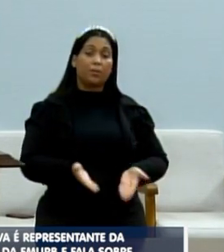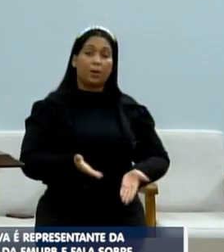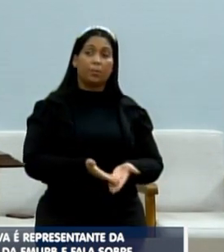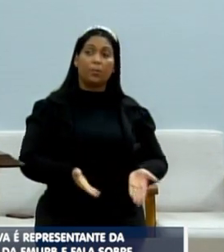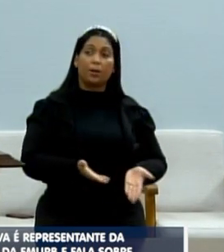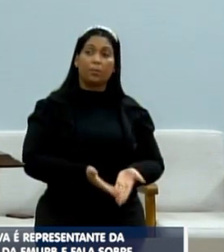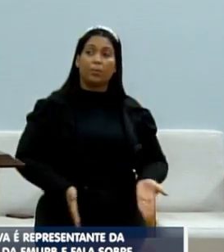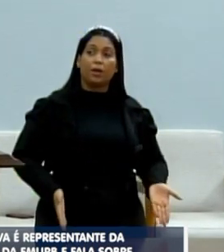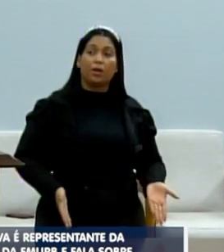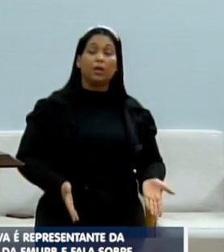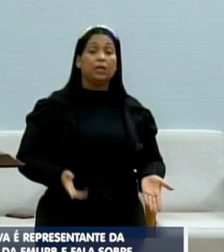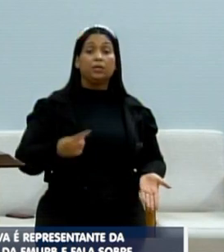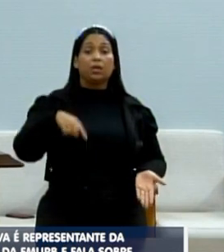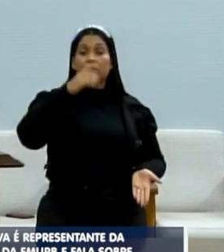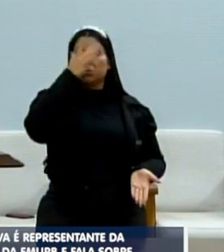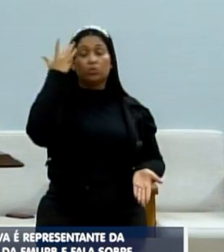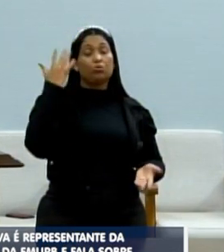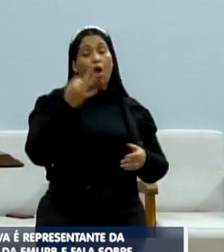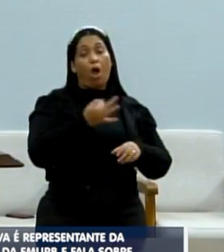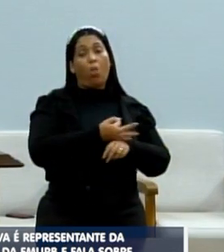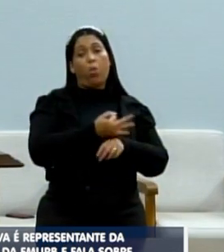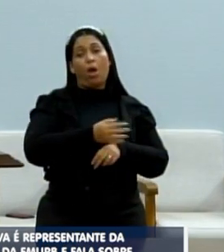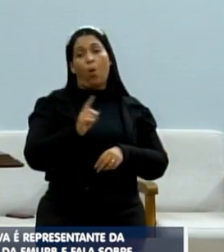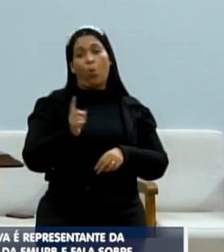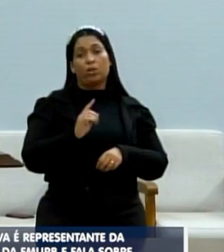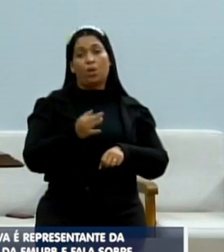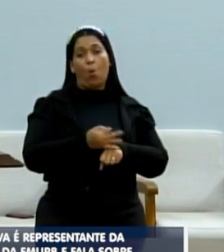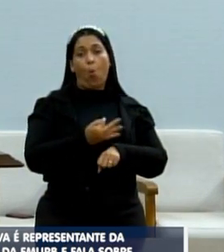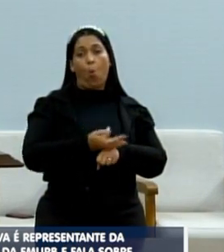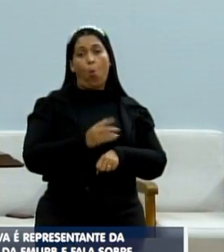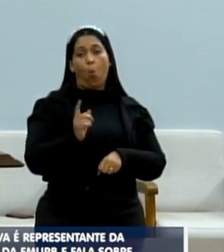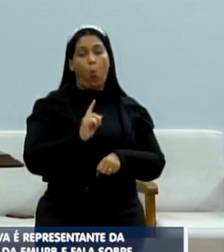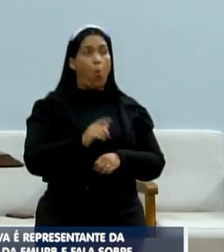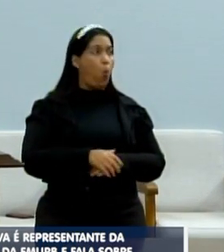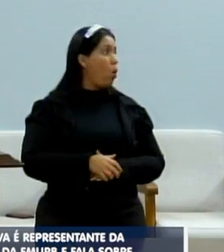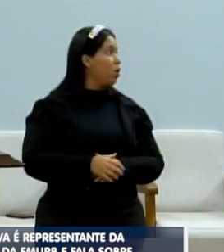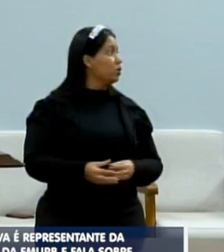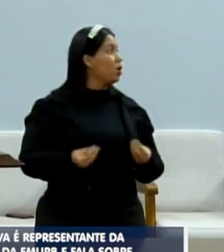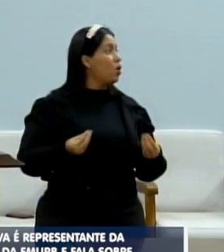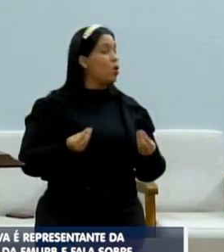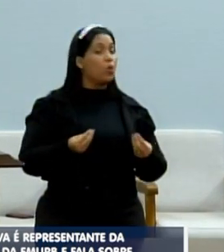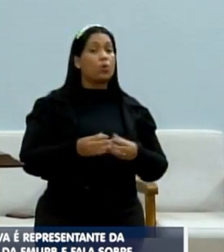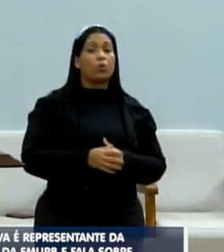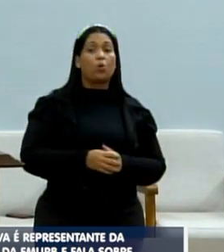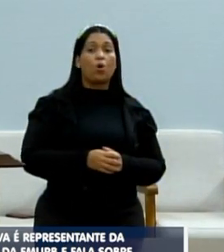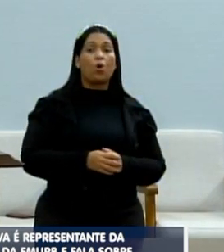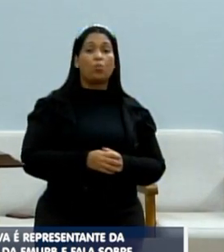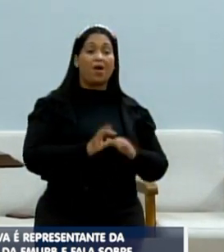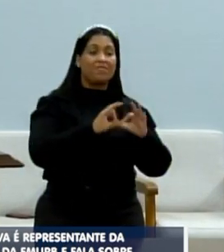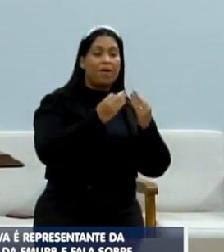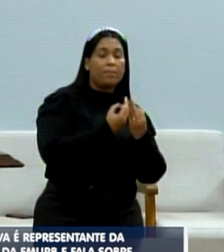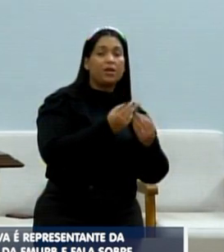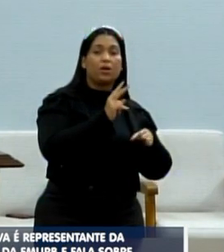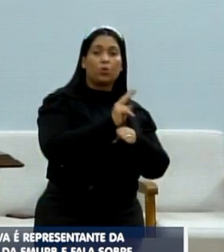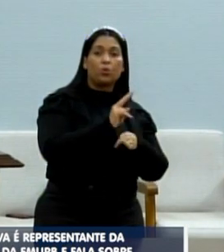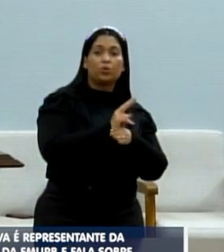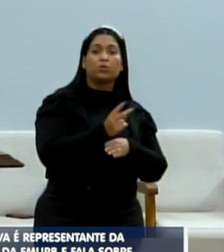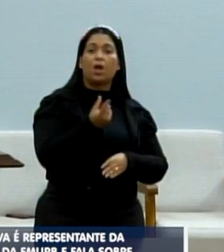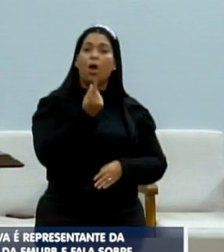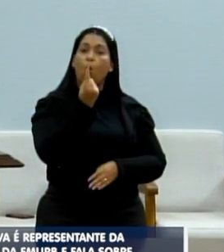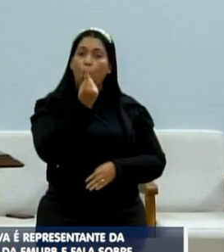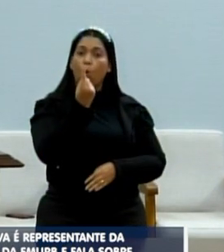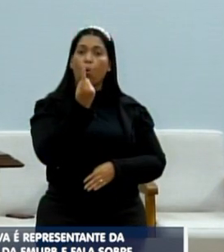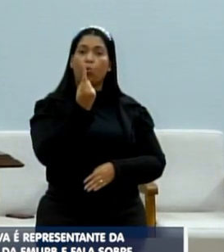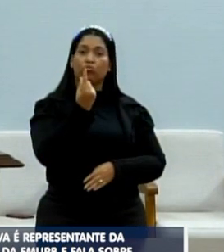Os funcionários não estão aguentando mais. Não estão aguentando mais. Como é que você vai cuidar da sua família com salário mínimo,